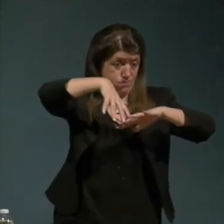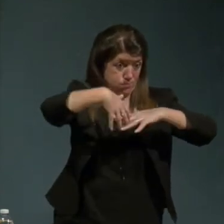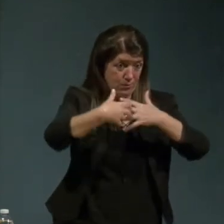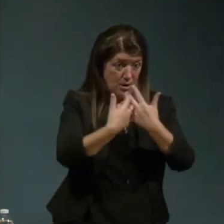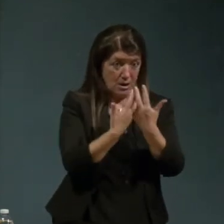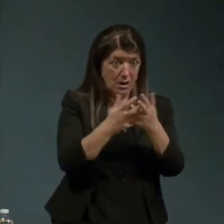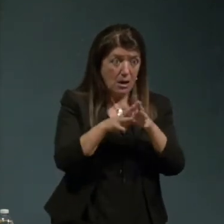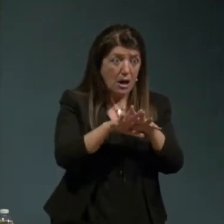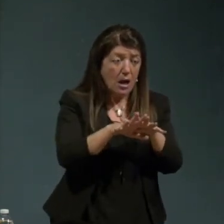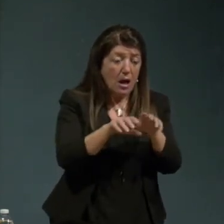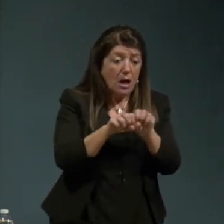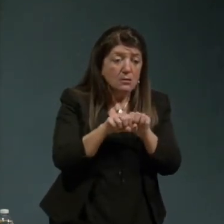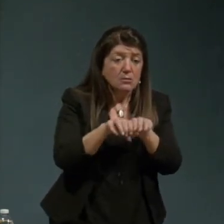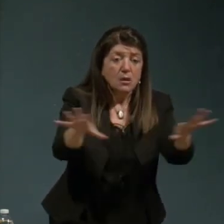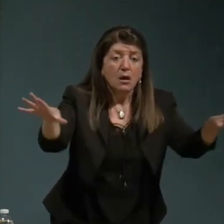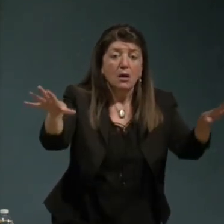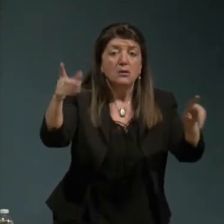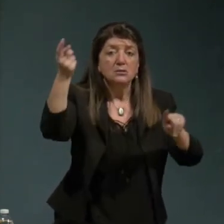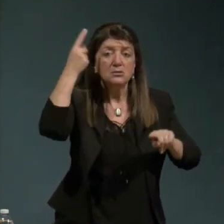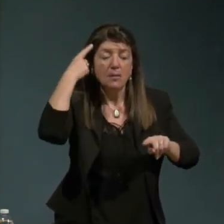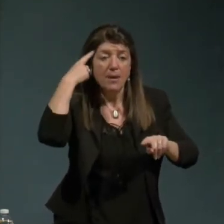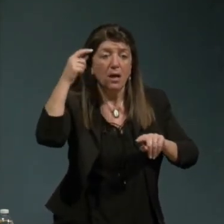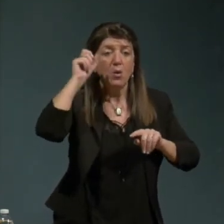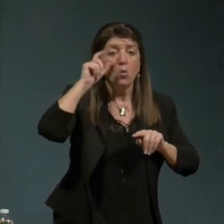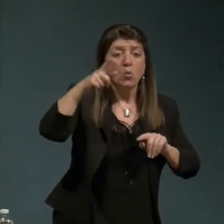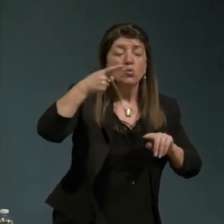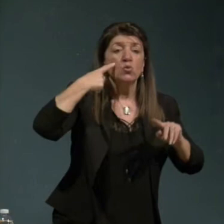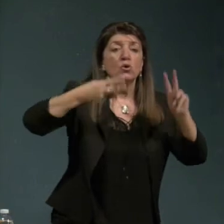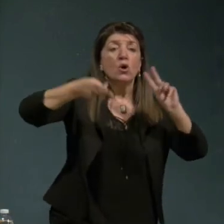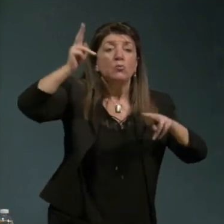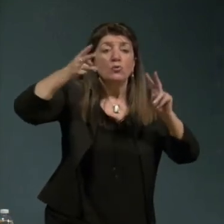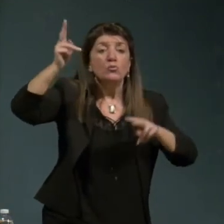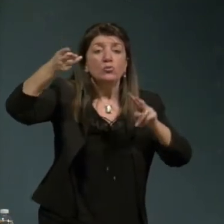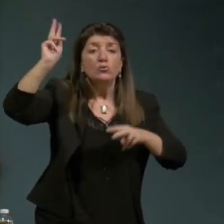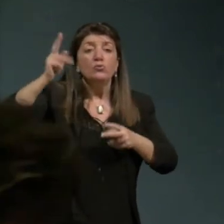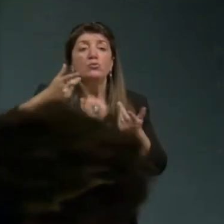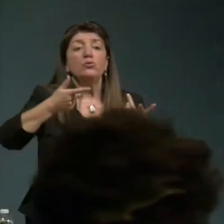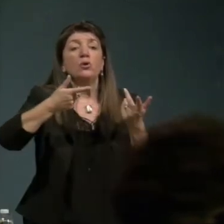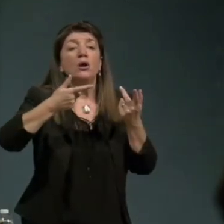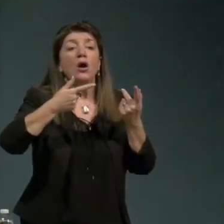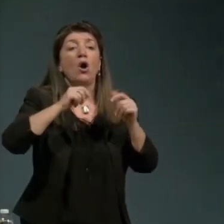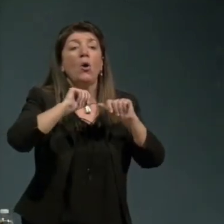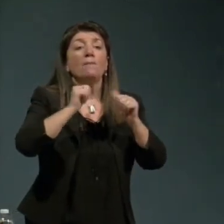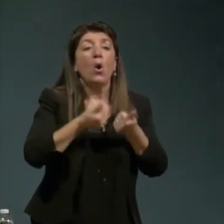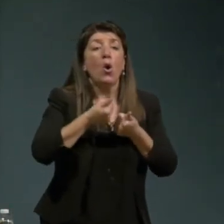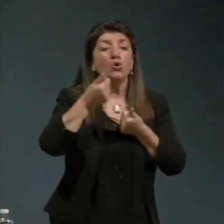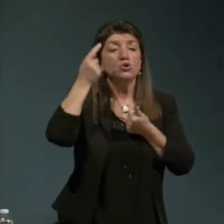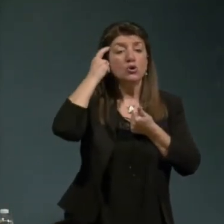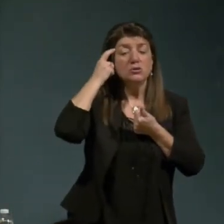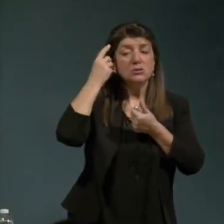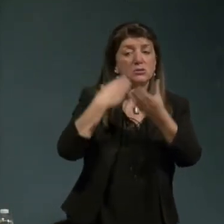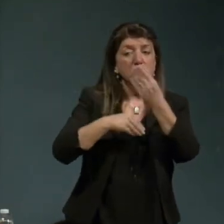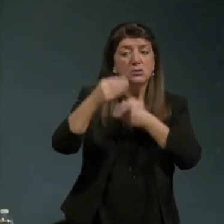le culture hanno mutato il modo della trasmissione dei saperi hanno mutato l